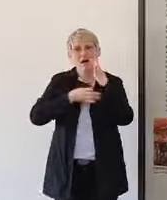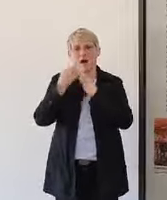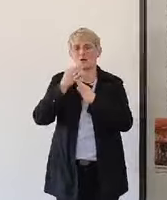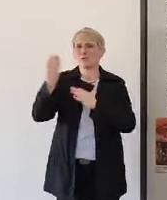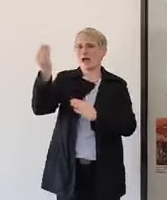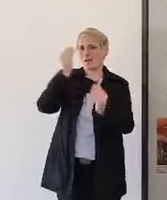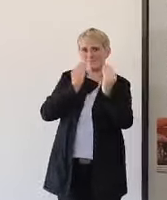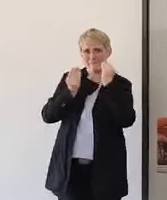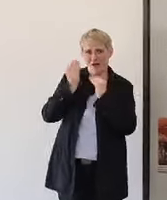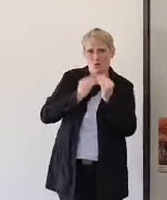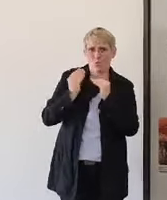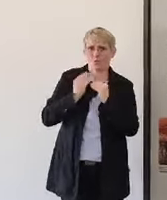hat,